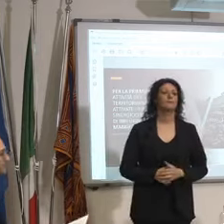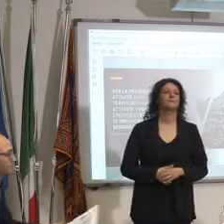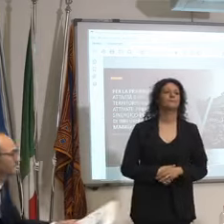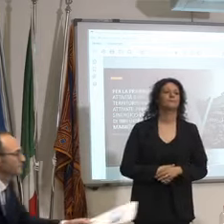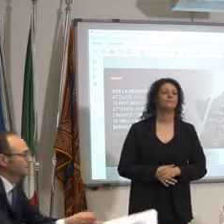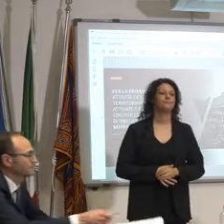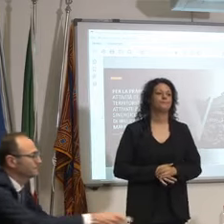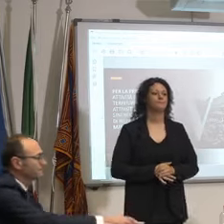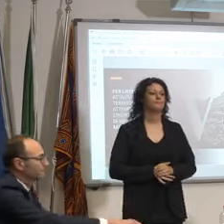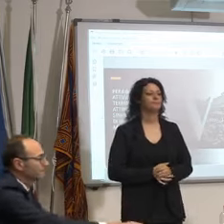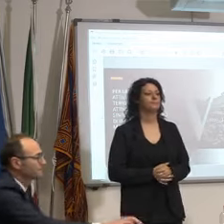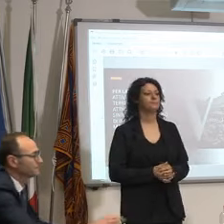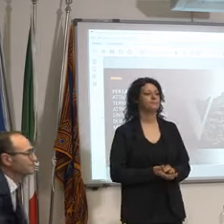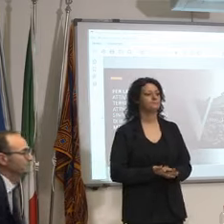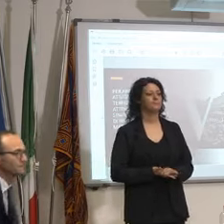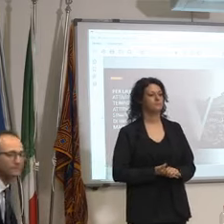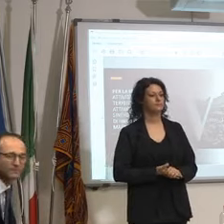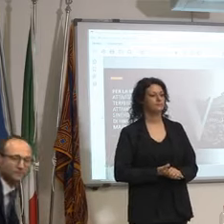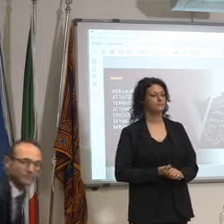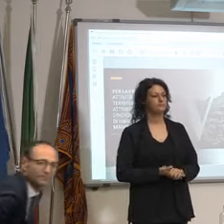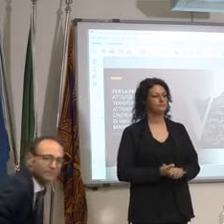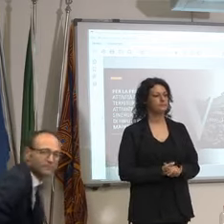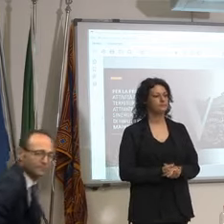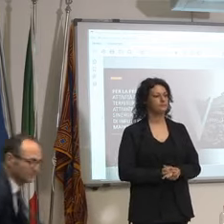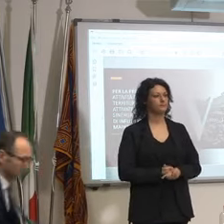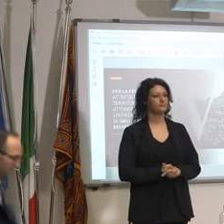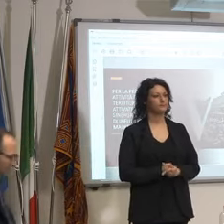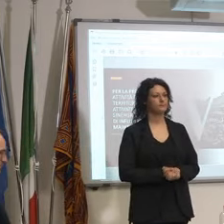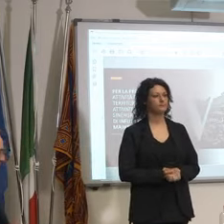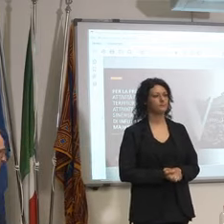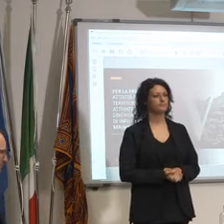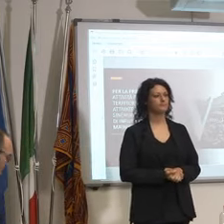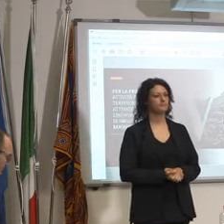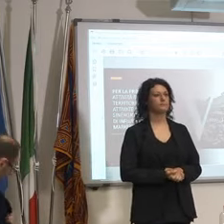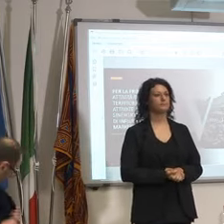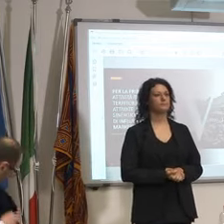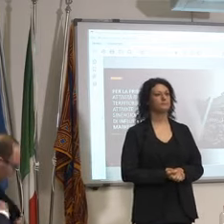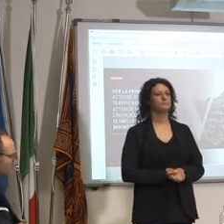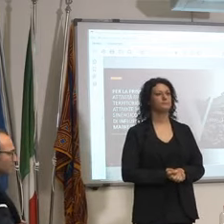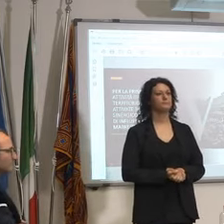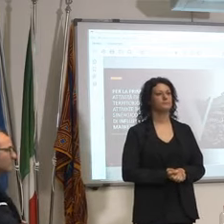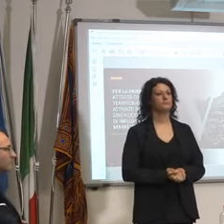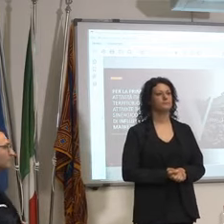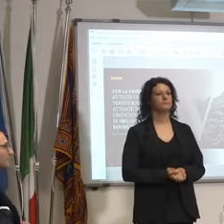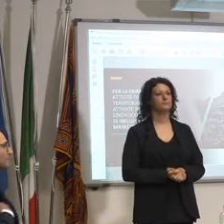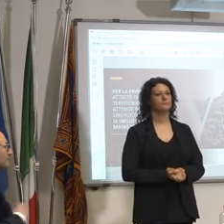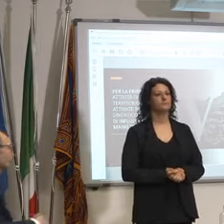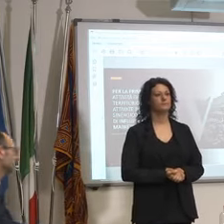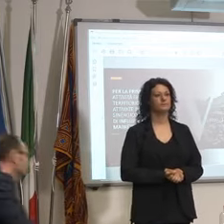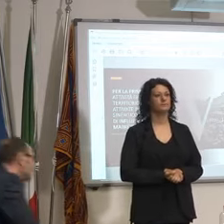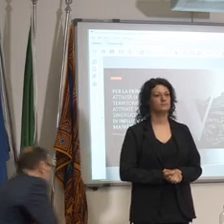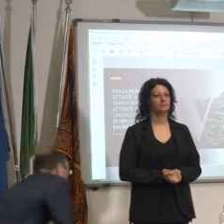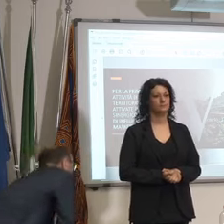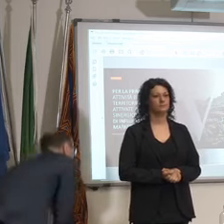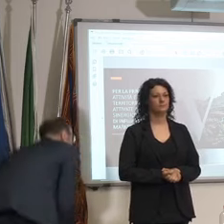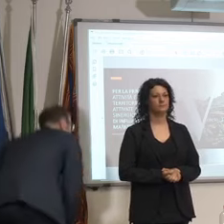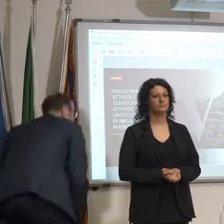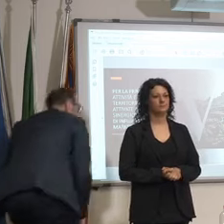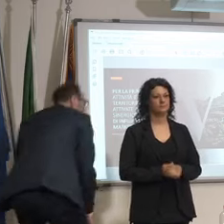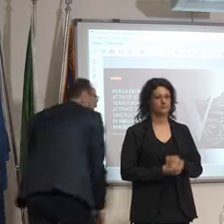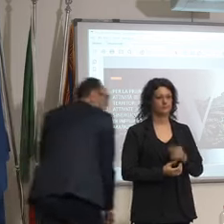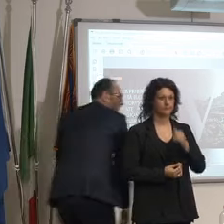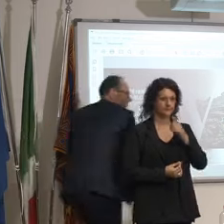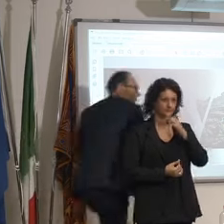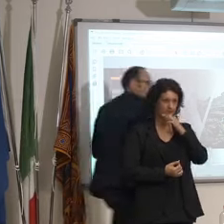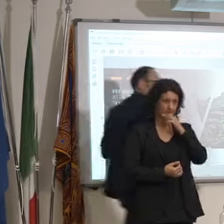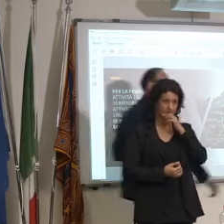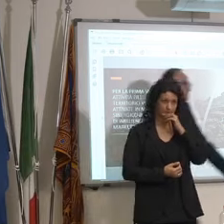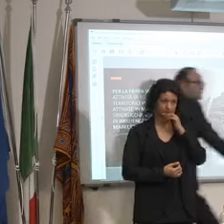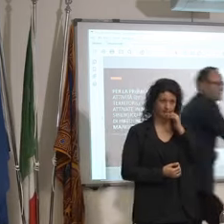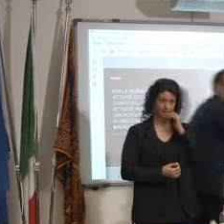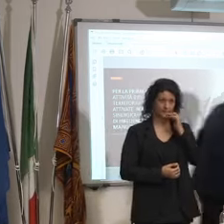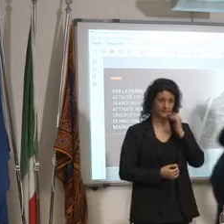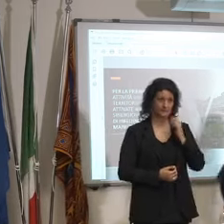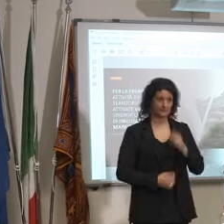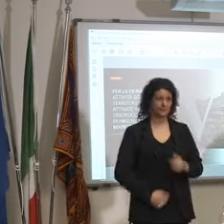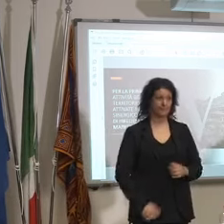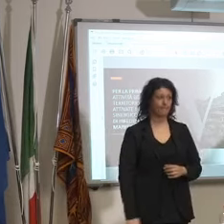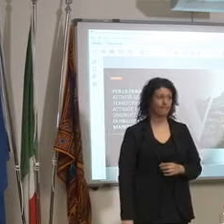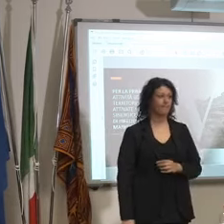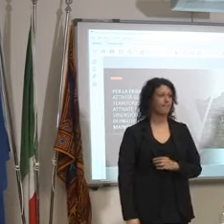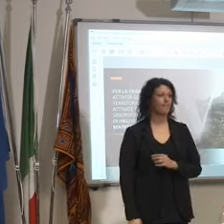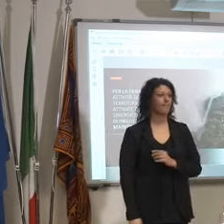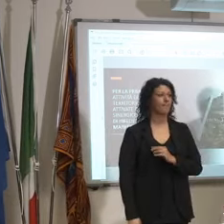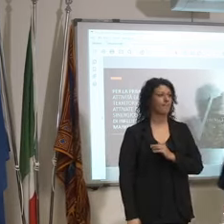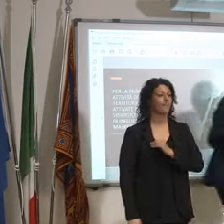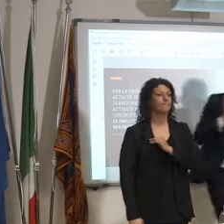allora chi si era prenotato Alvino ha notato in assoluto il primo no comunque se dove ti ho la parola in profilità